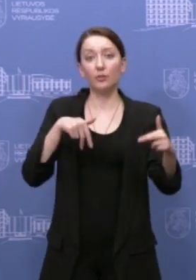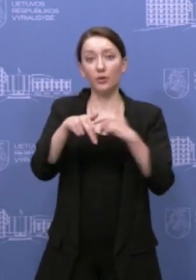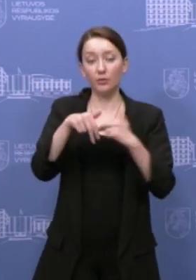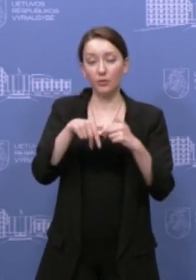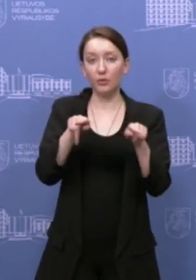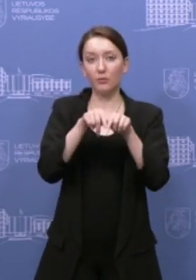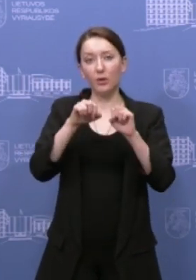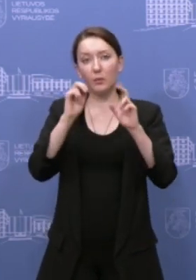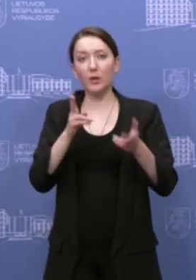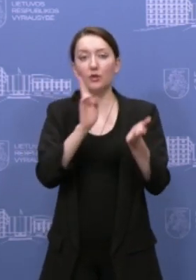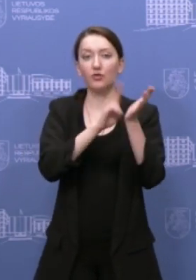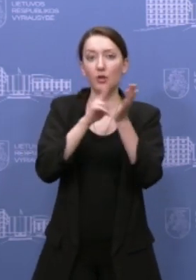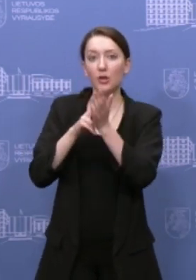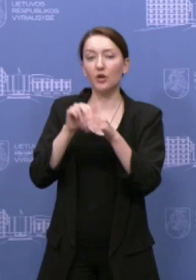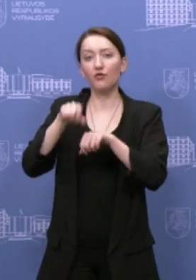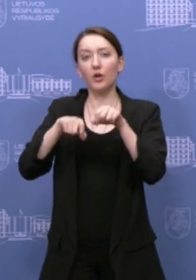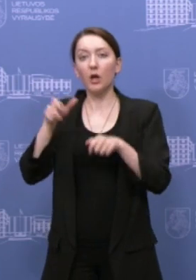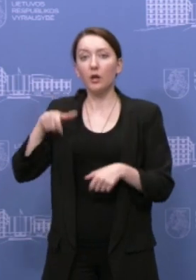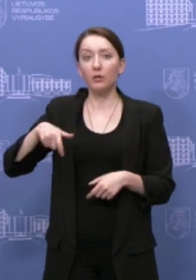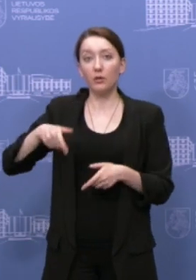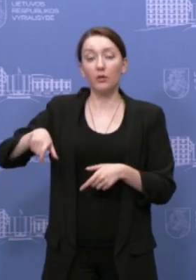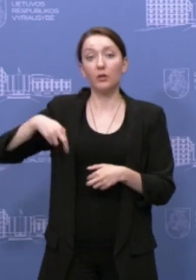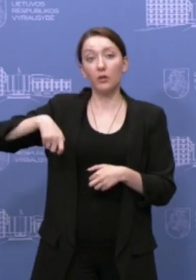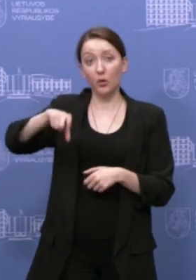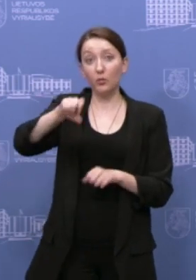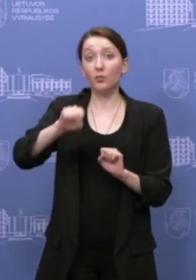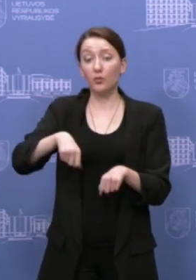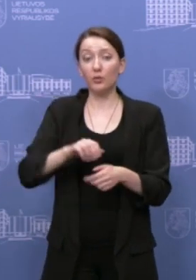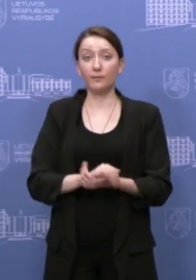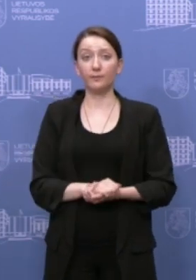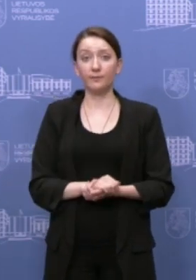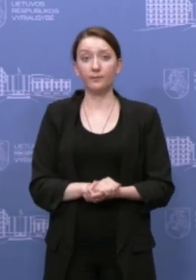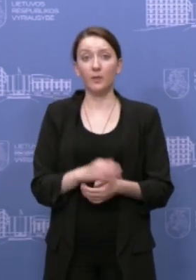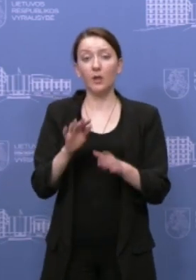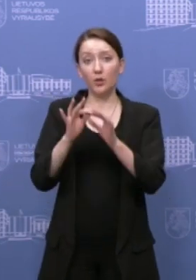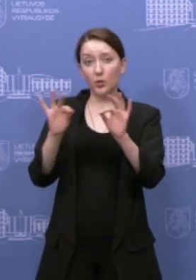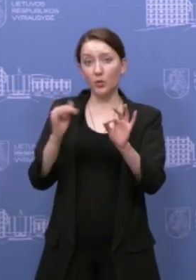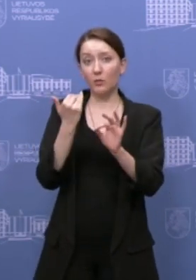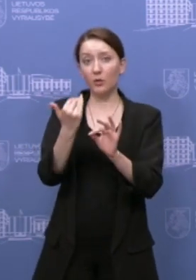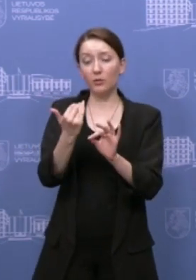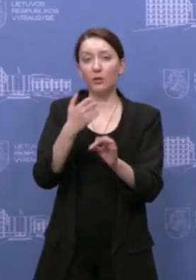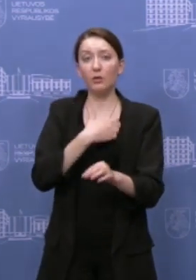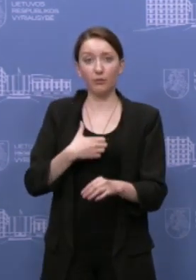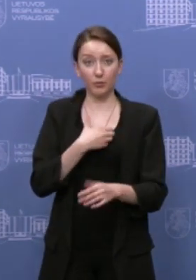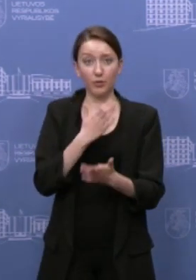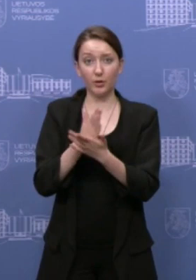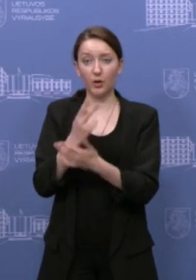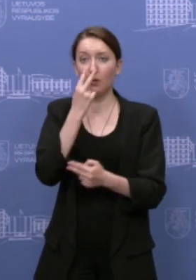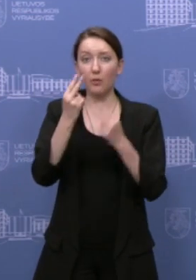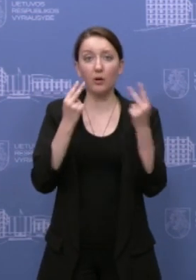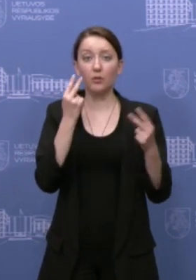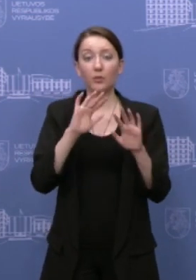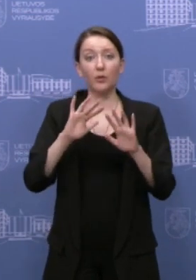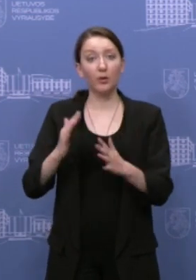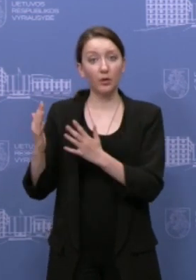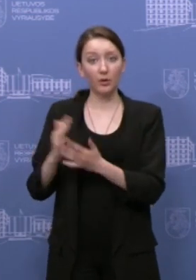sužymė specialių ženklinimų dviračių takus, kurie kerta įvažiuojama dalį. Tai šitas siūlymas yra aktualus ir matom, koks